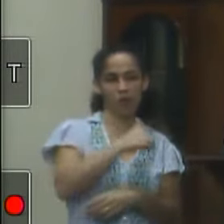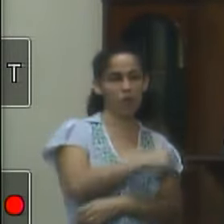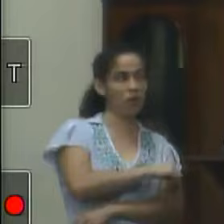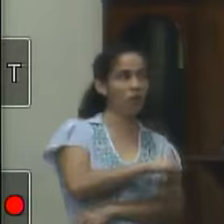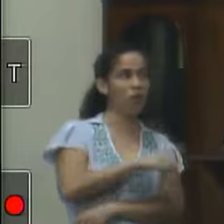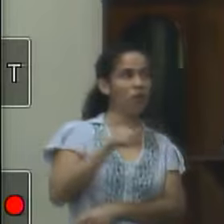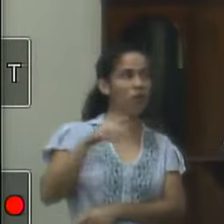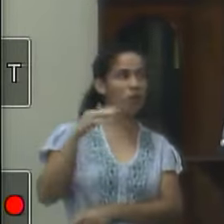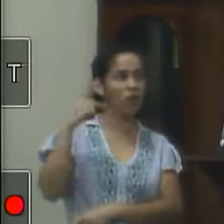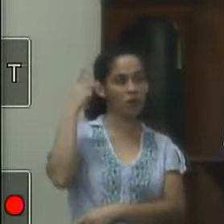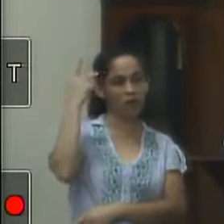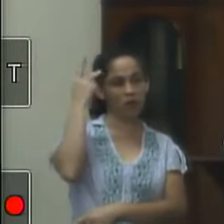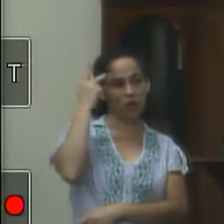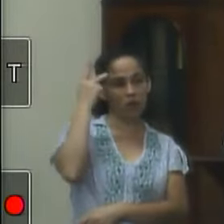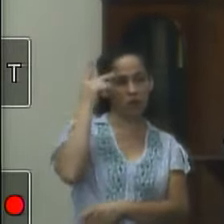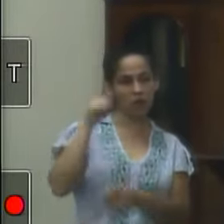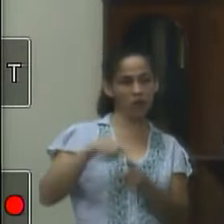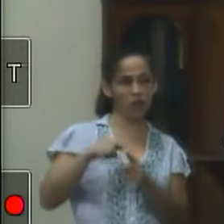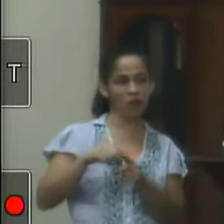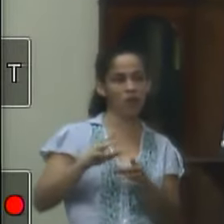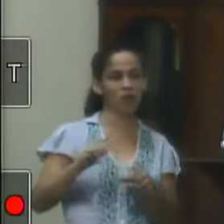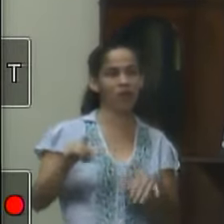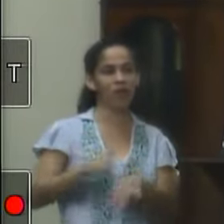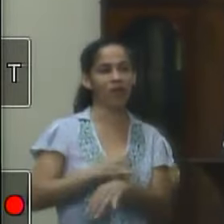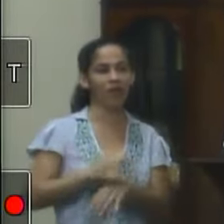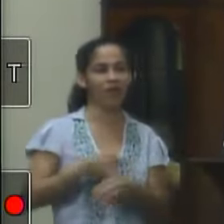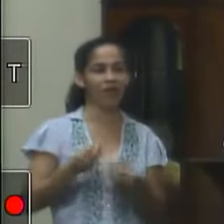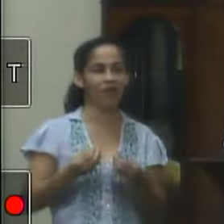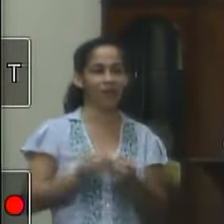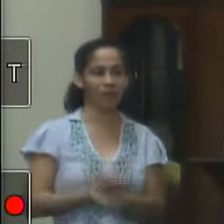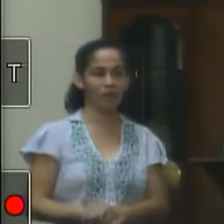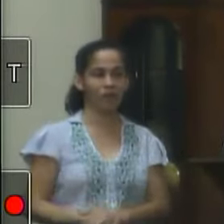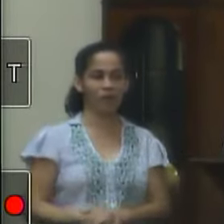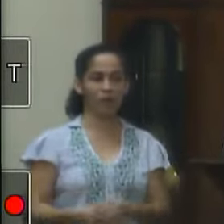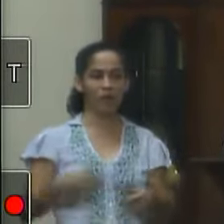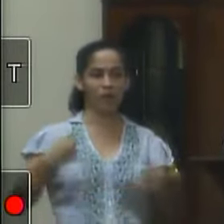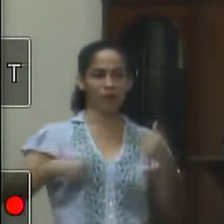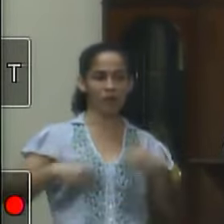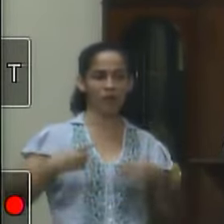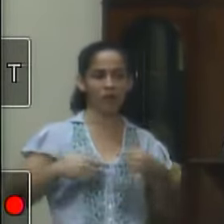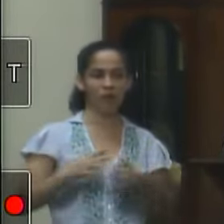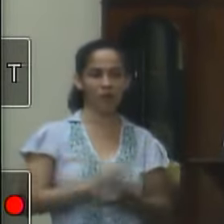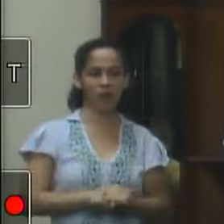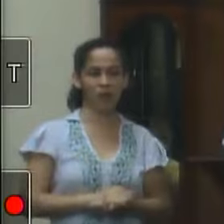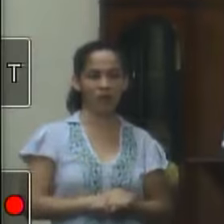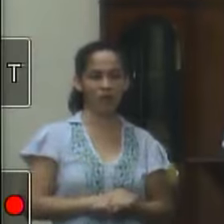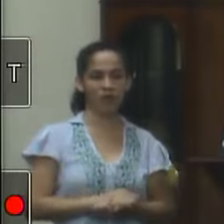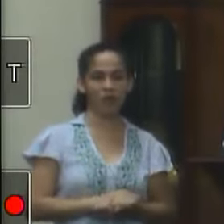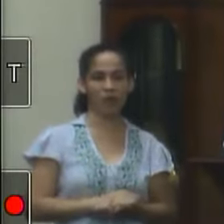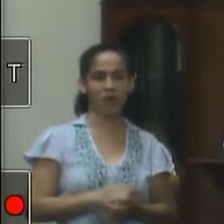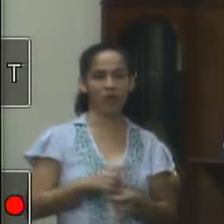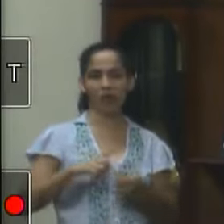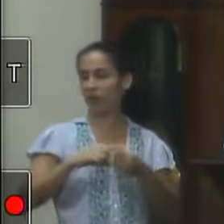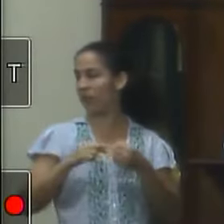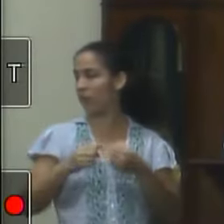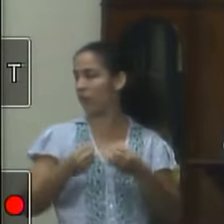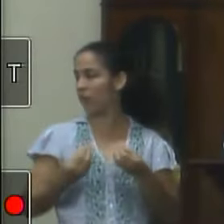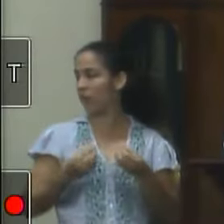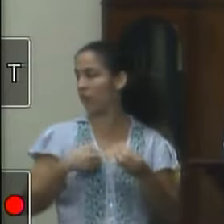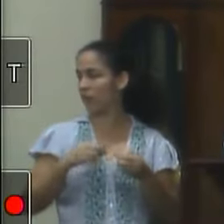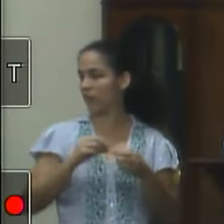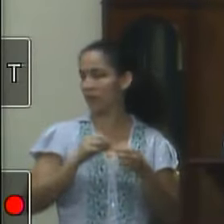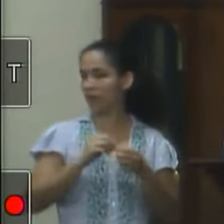gente está anos luz ainda do que é acessibilidade do que é uma política pública eu lembro no artigo que eu fiz